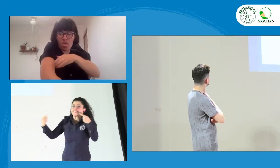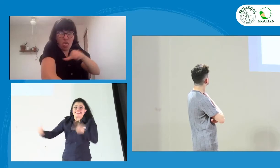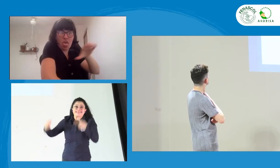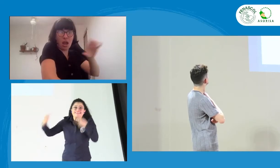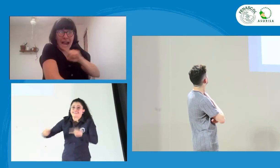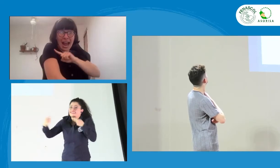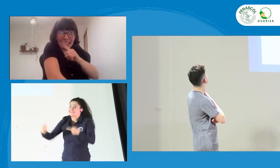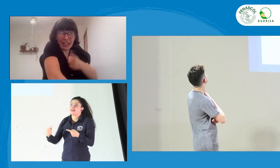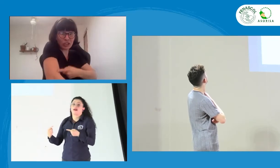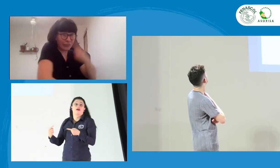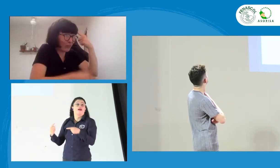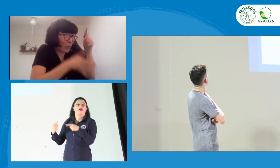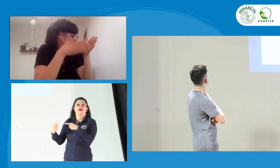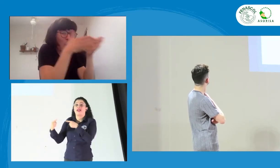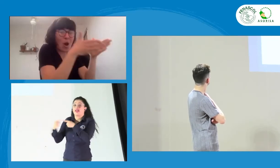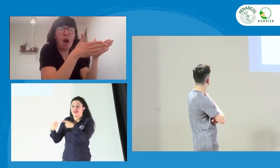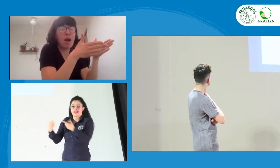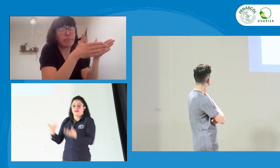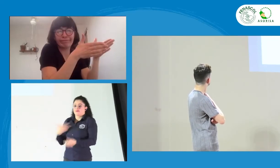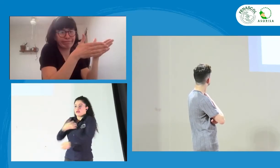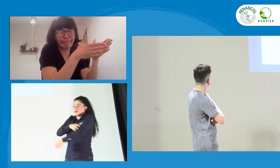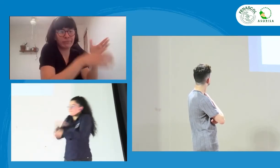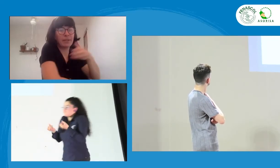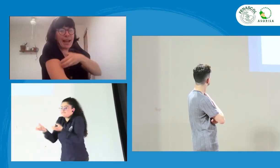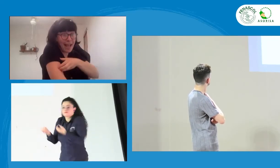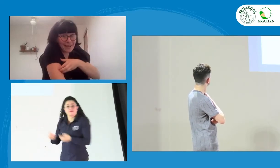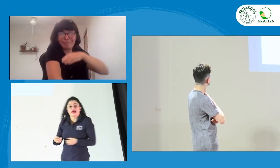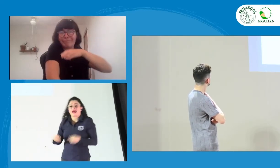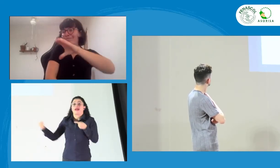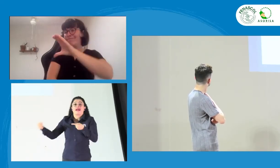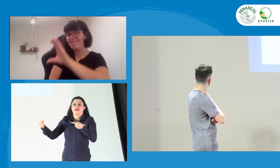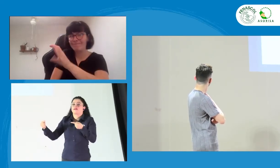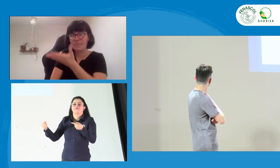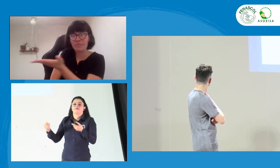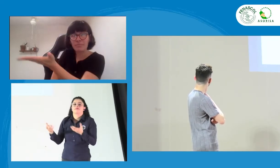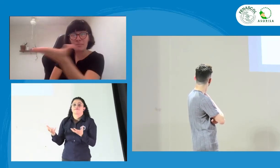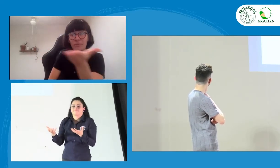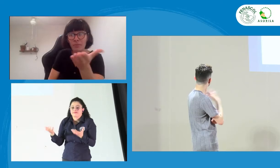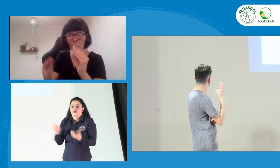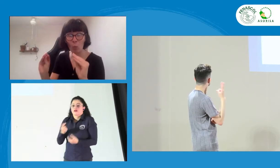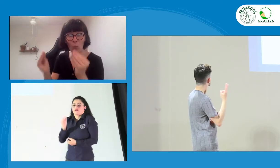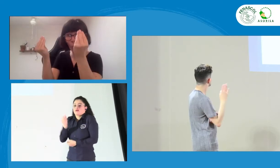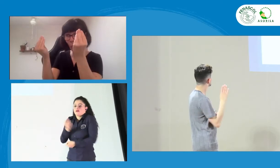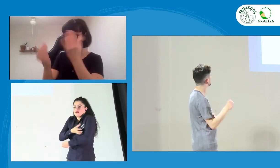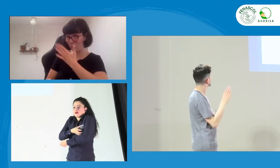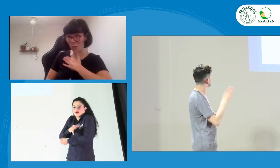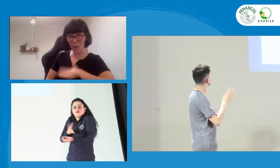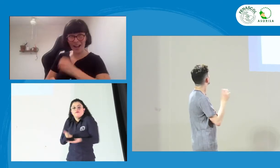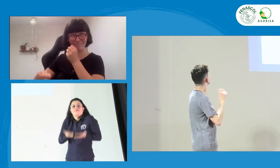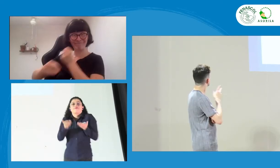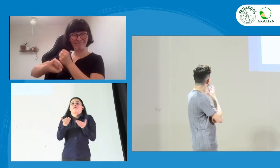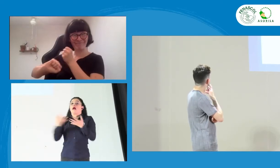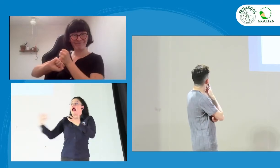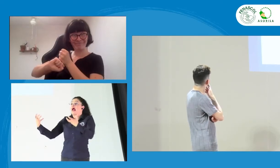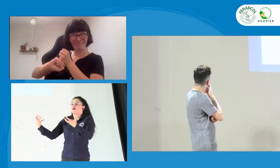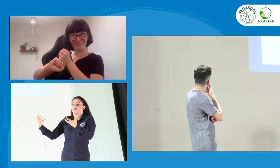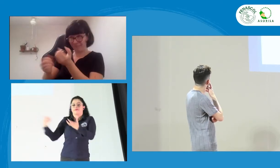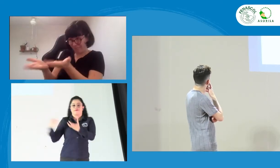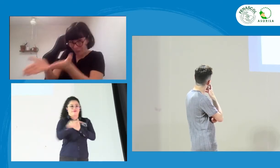tratan de hacerlo, pero efectivamente se les va la fuerza en eso, bueno, entreguen esa capacidad, entreguen